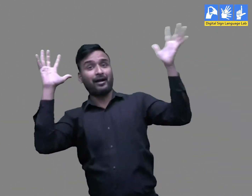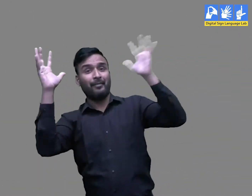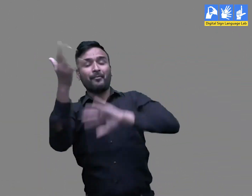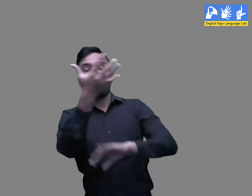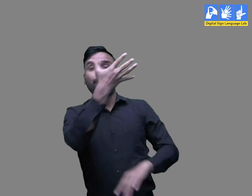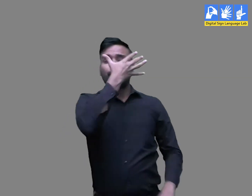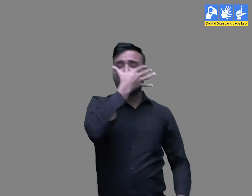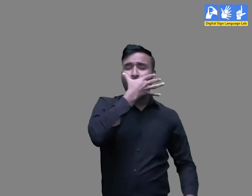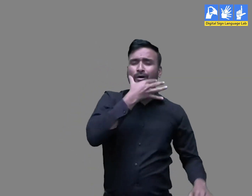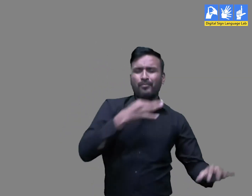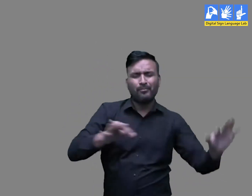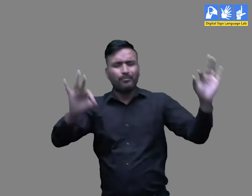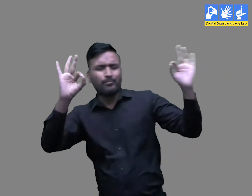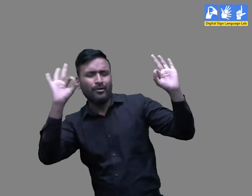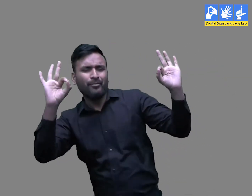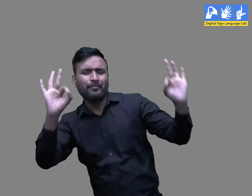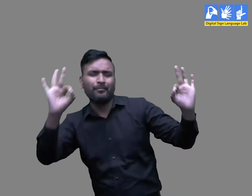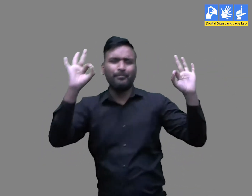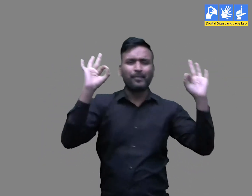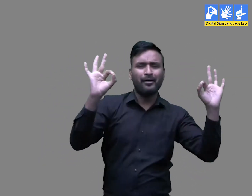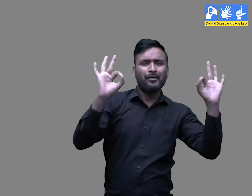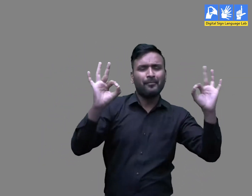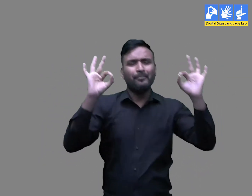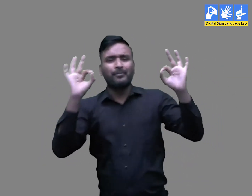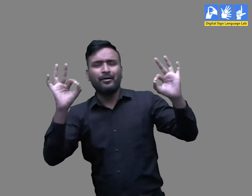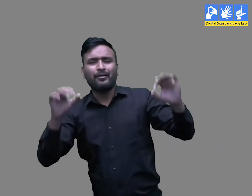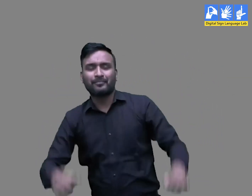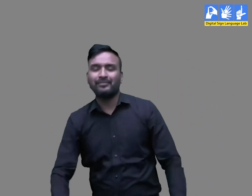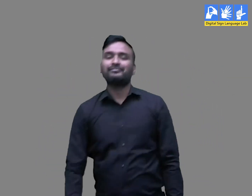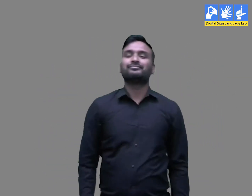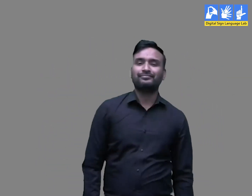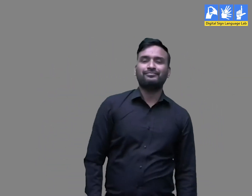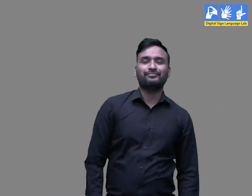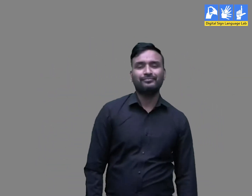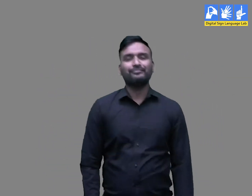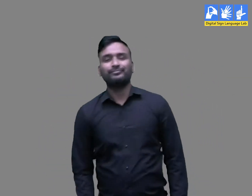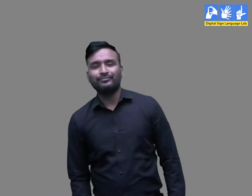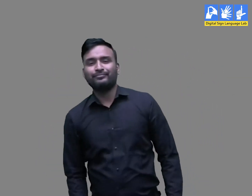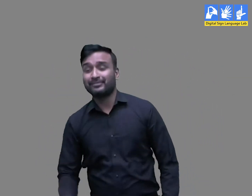भड़ा संसार रिमजिम सावन आया